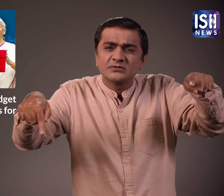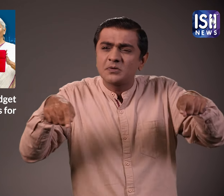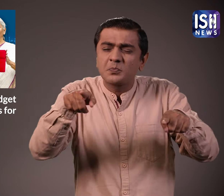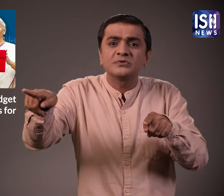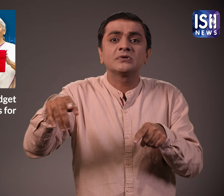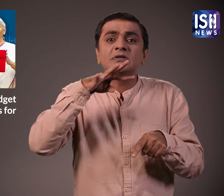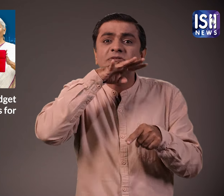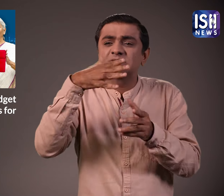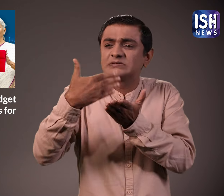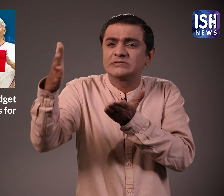प्रस्ताव दिया है